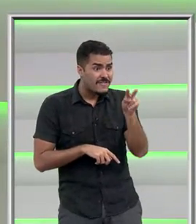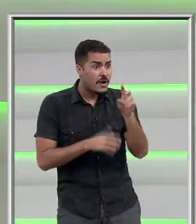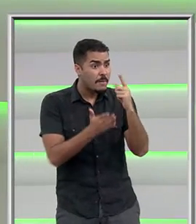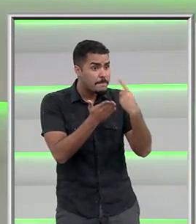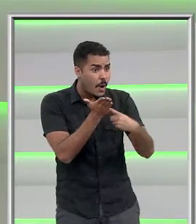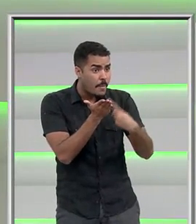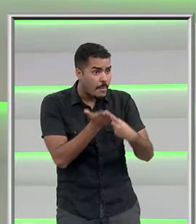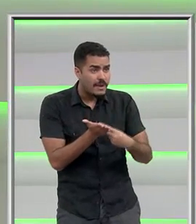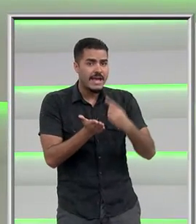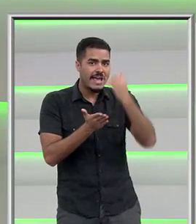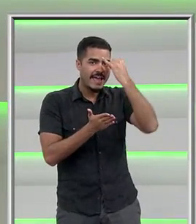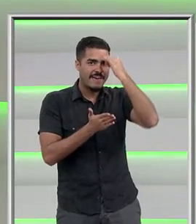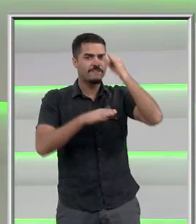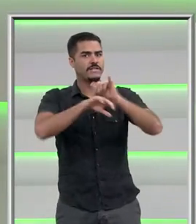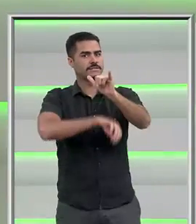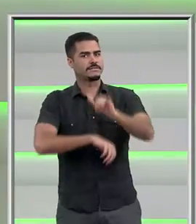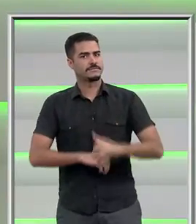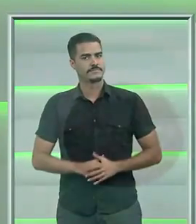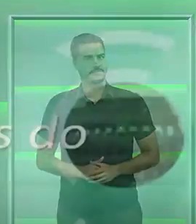não cair em golpes.